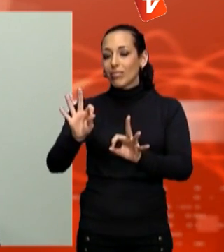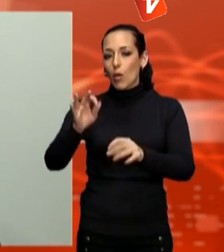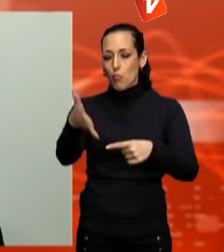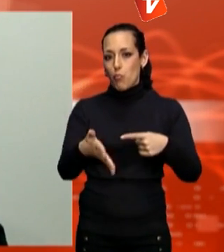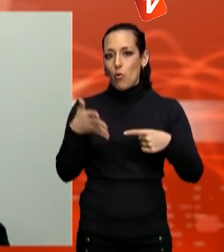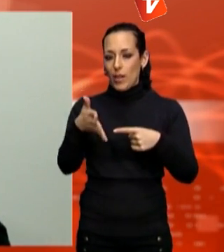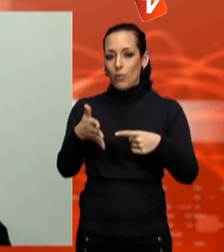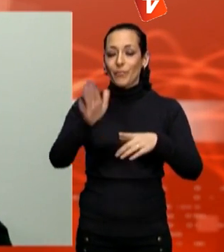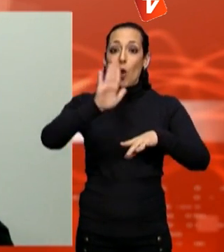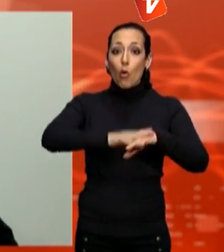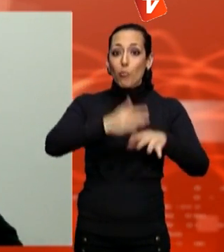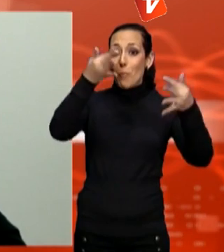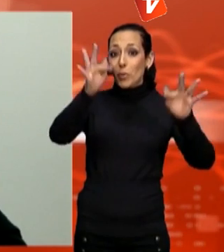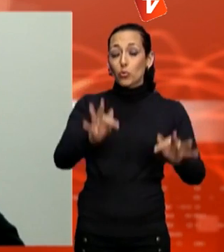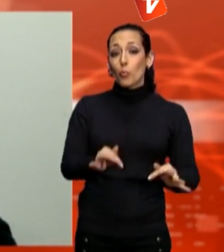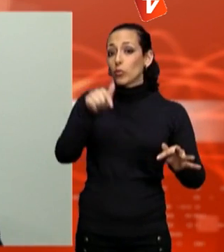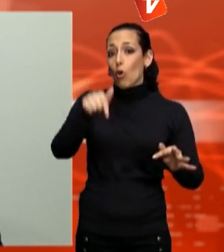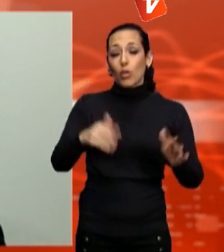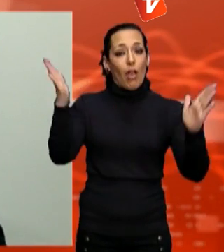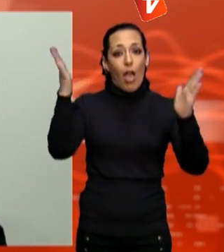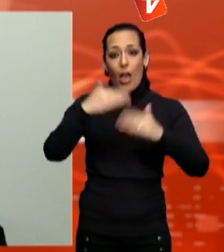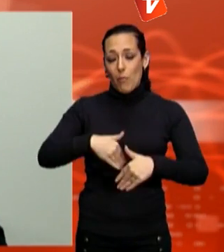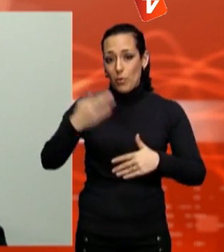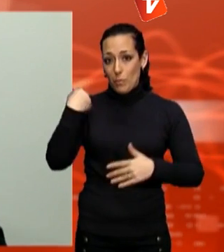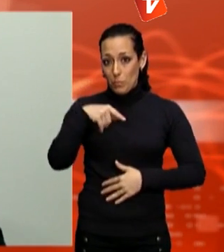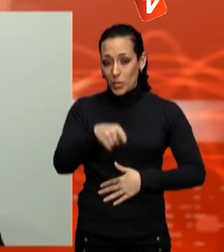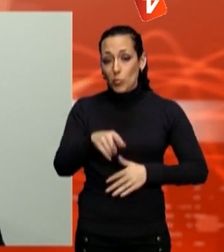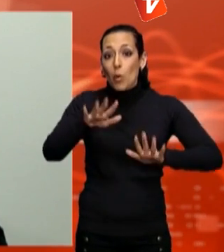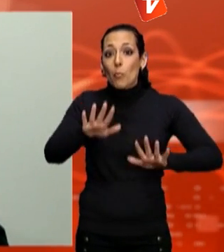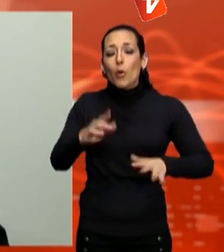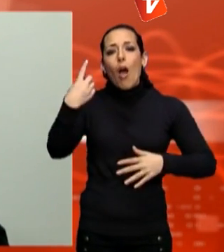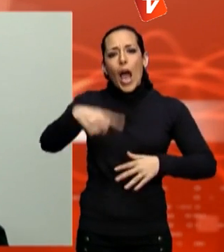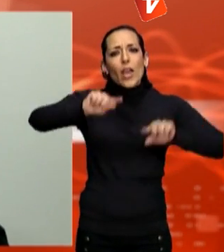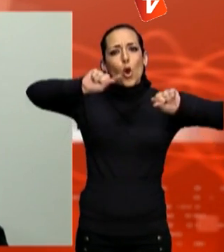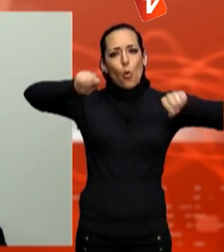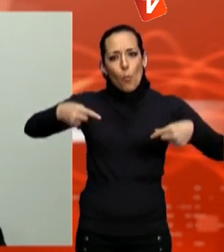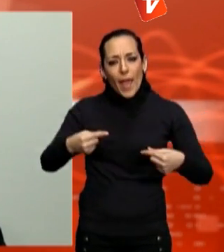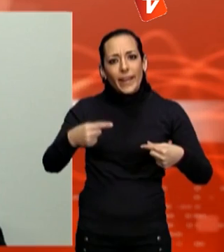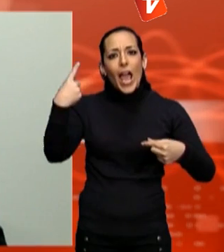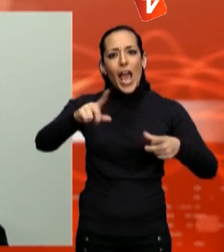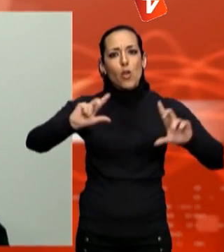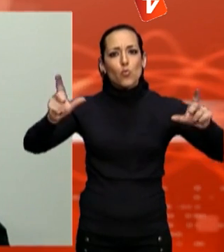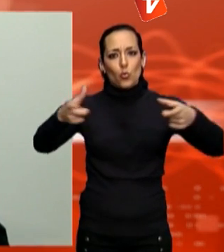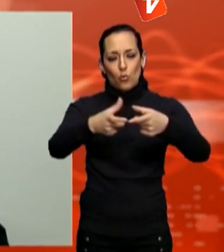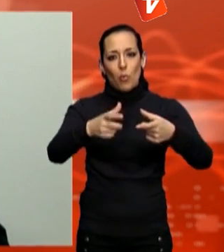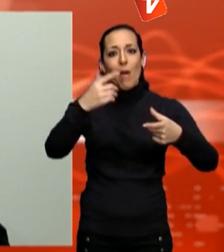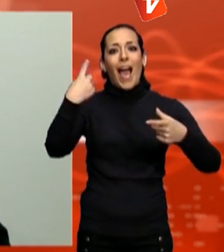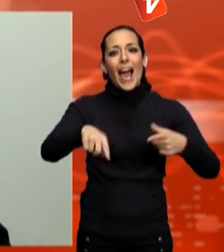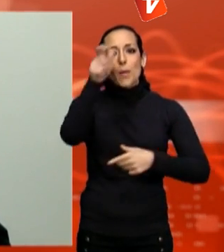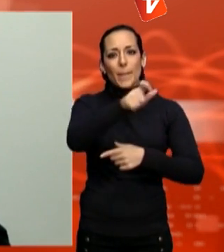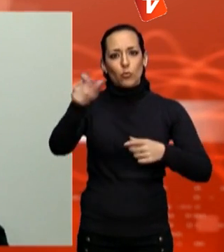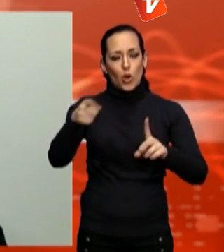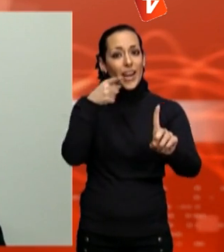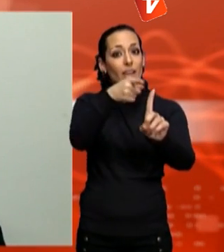no el tenim, però tenim un conveni en què tindrem una junta, tindrem interlocutors directes entre l'administració per qualsevol